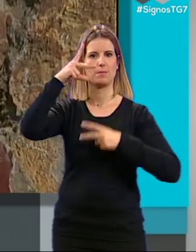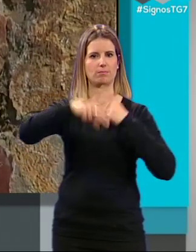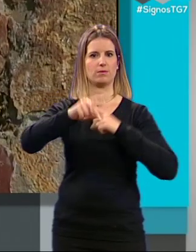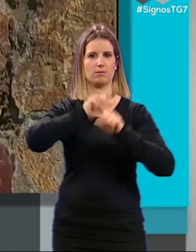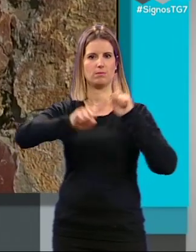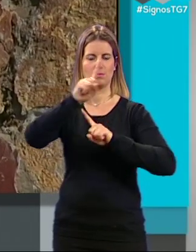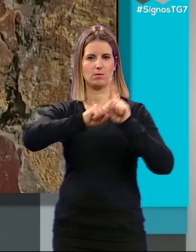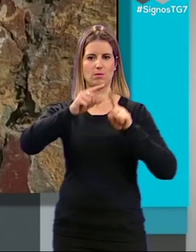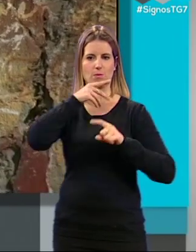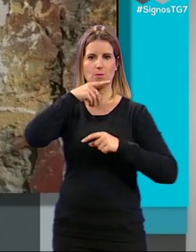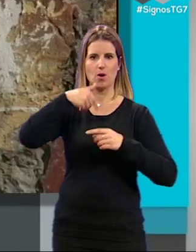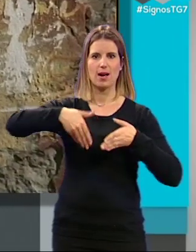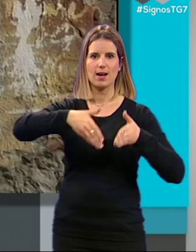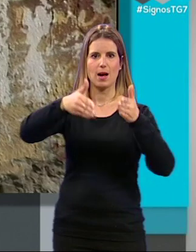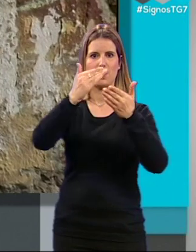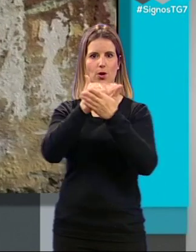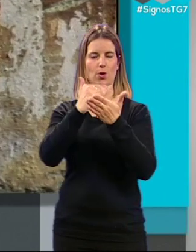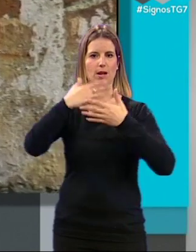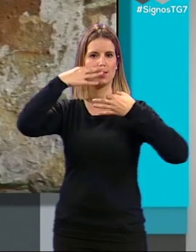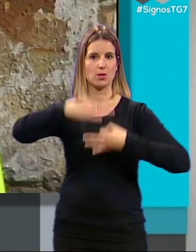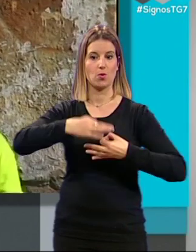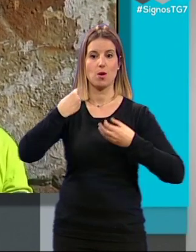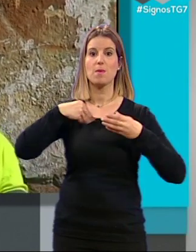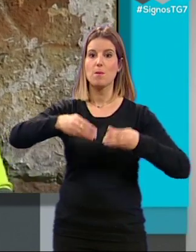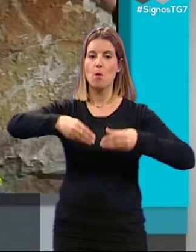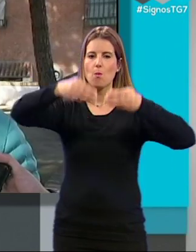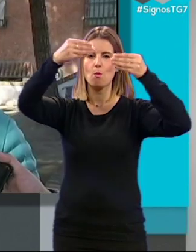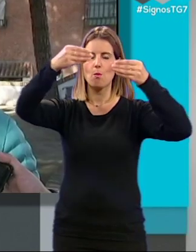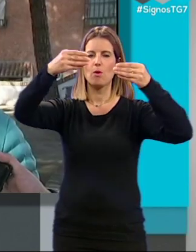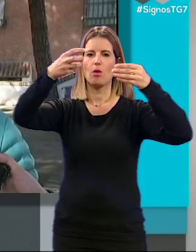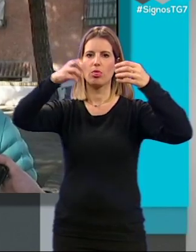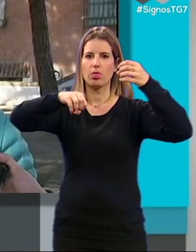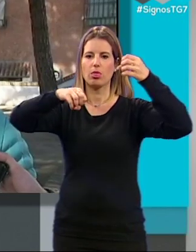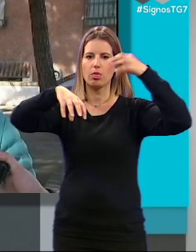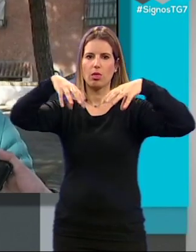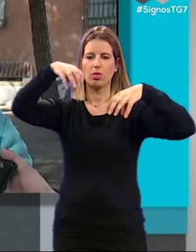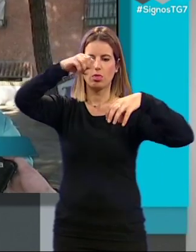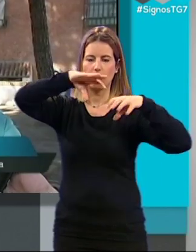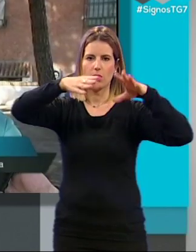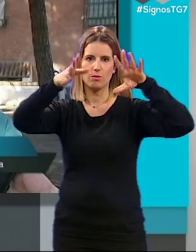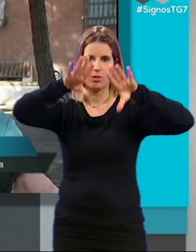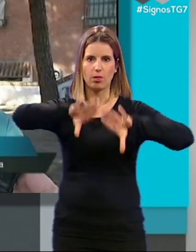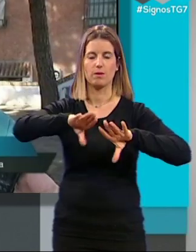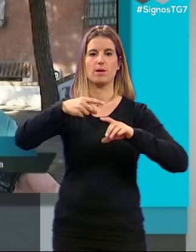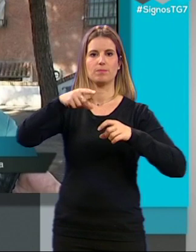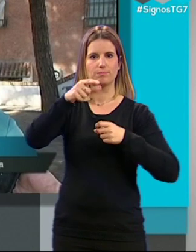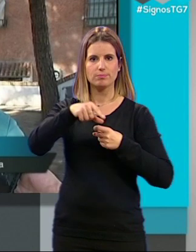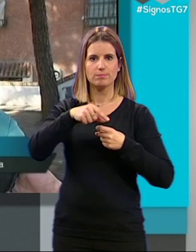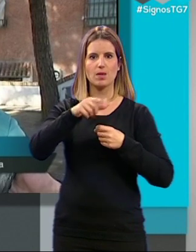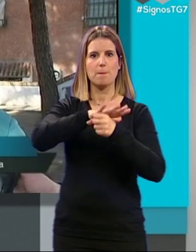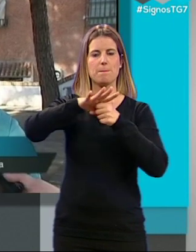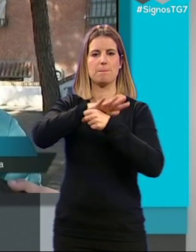todo en los caminos escolares seguros. Este muro se está cayendo a cascajos. Y este es un barrio donde, además, está